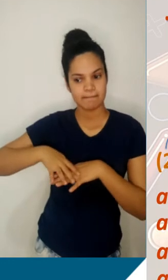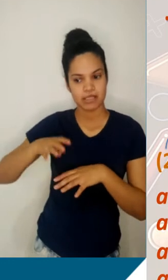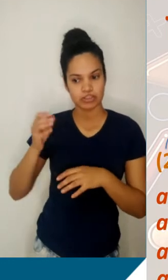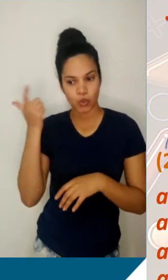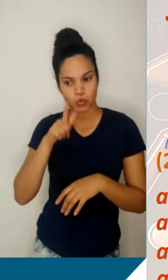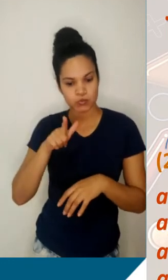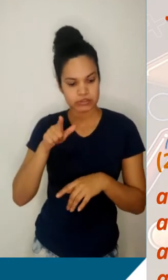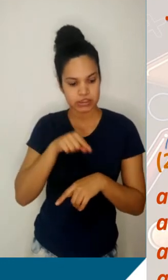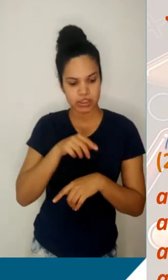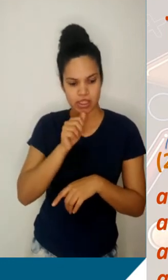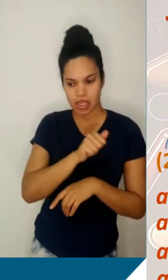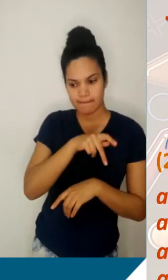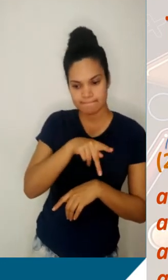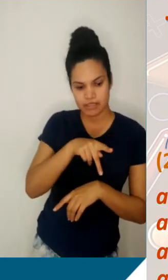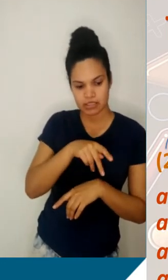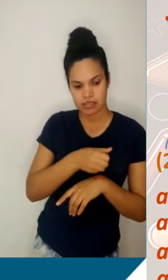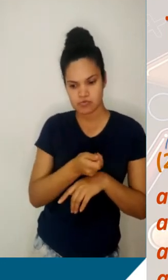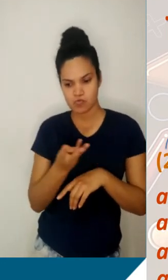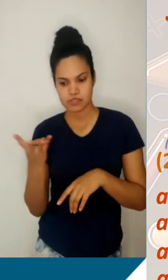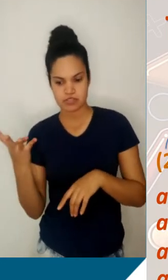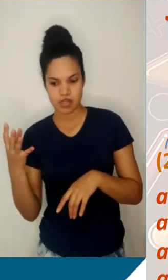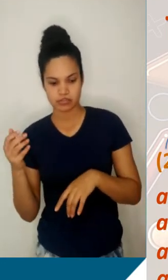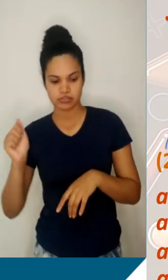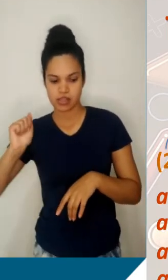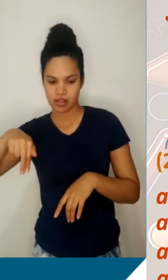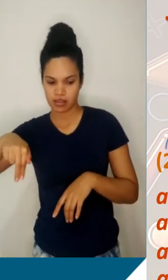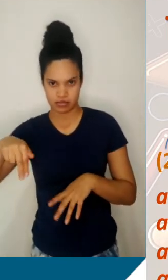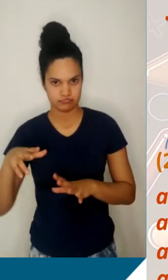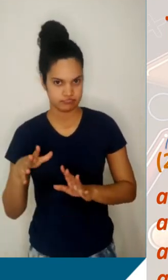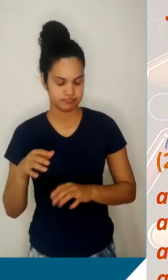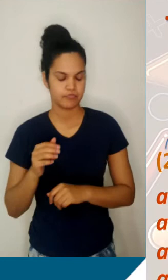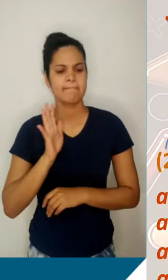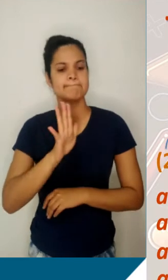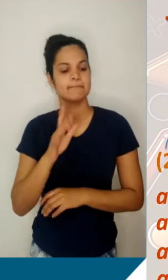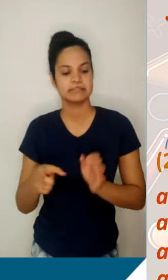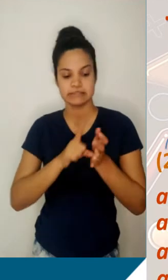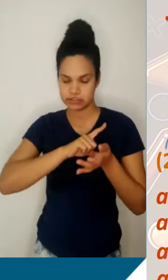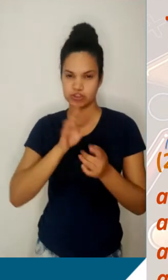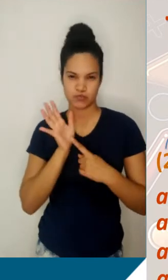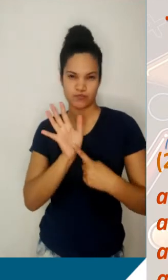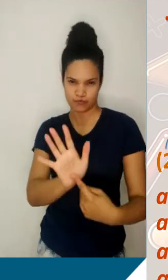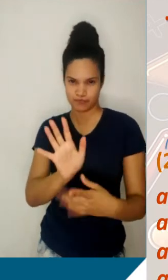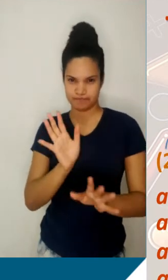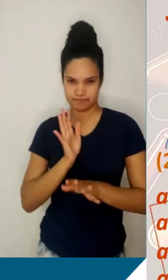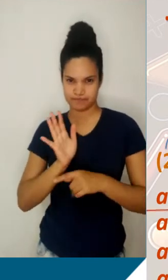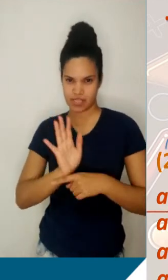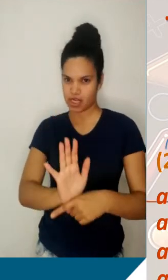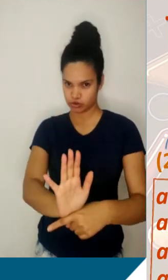relacione o AP, uma certa quantidade de razões e o AN. Só que para isso eu vou te ajudar. Dá uma